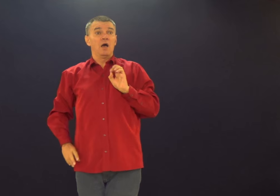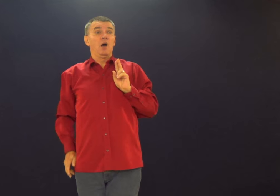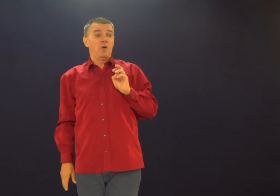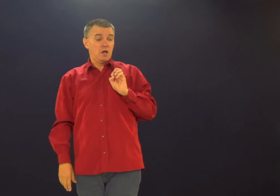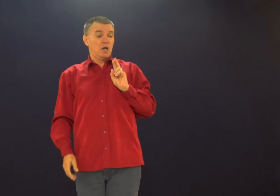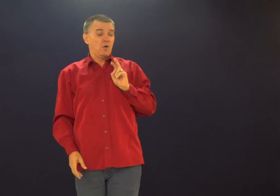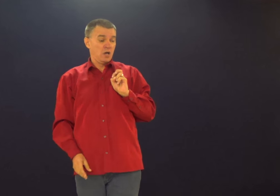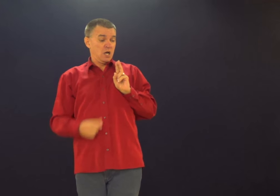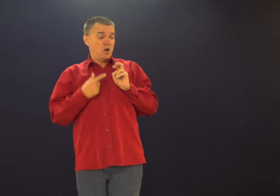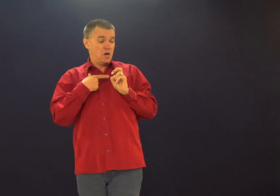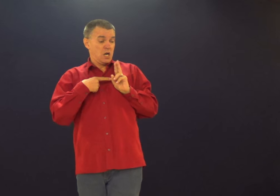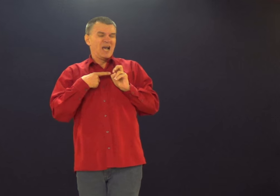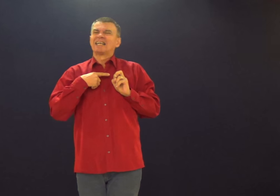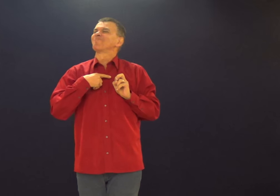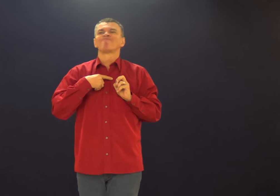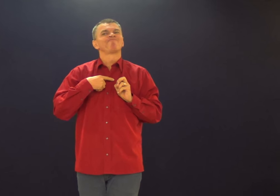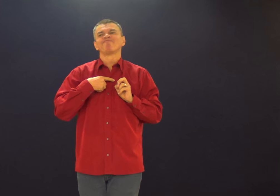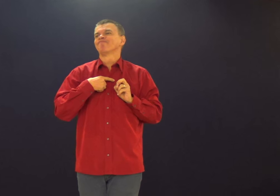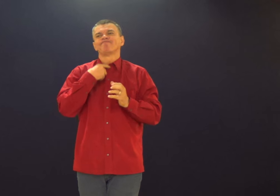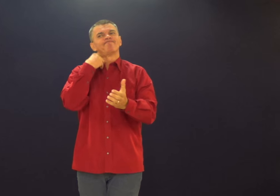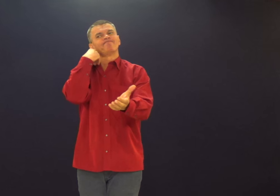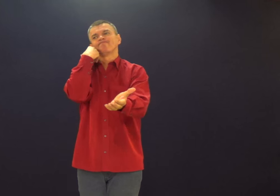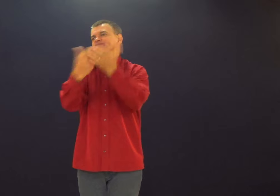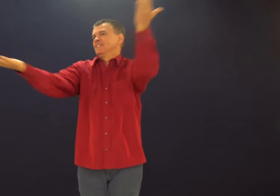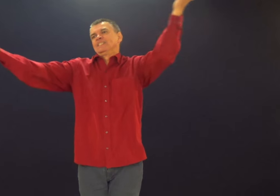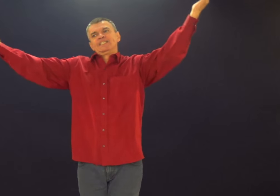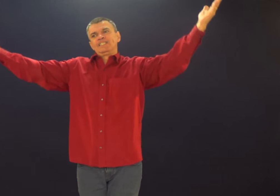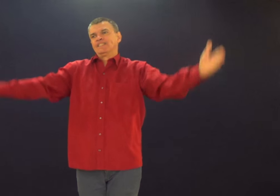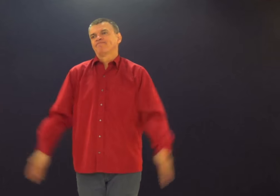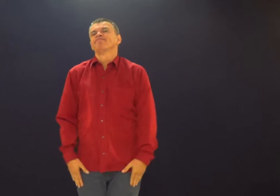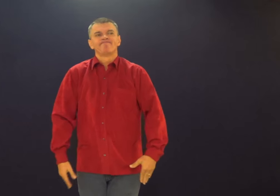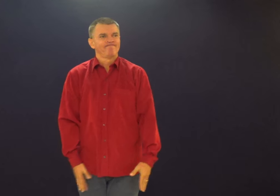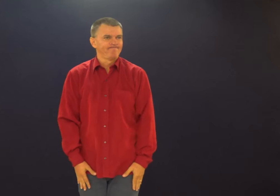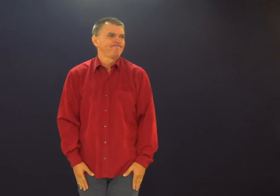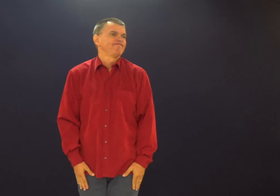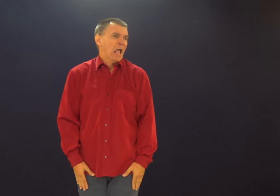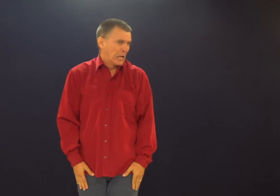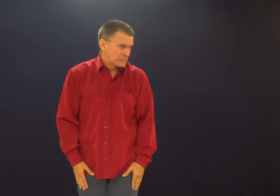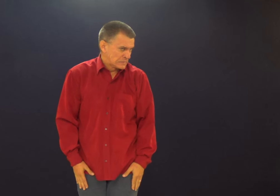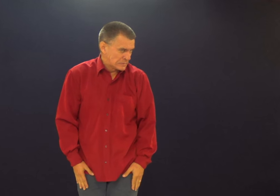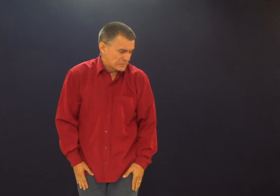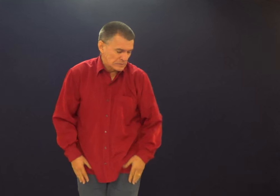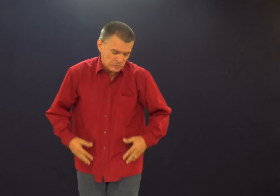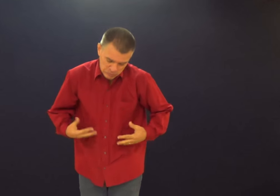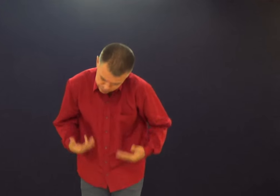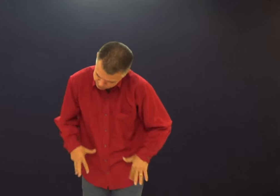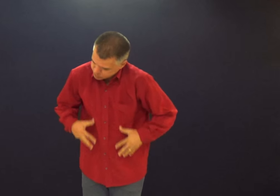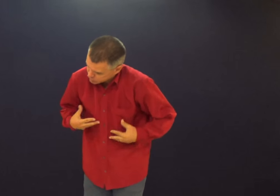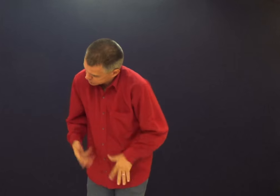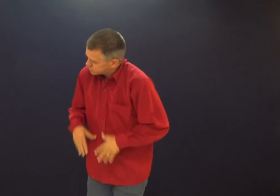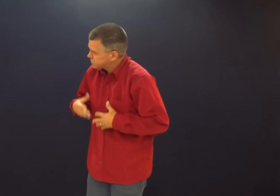Se você não tem a marca de Jesus, se você não tem a cruz em você, então você vai sair perdendo. Isso é certeza.